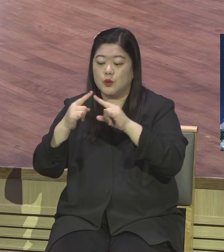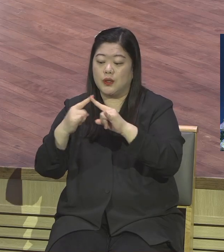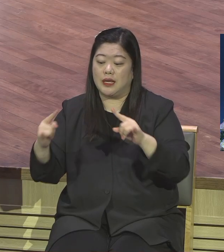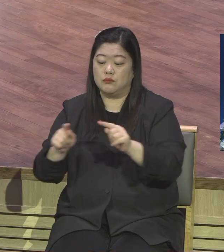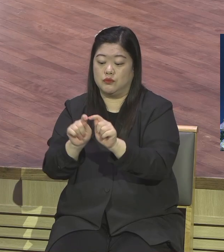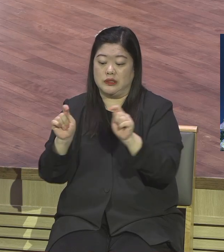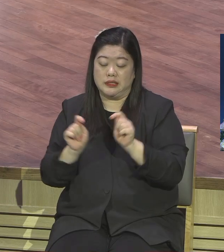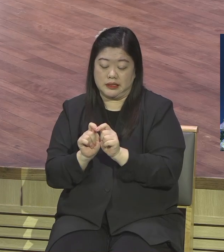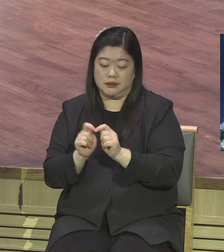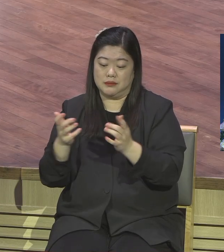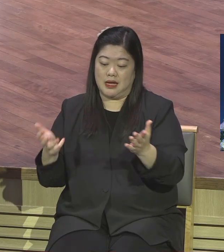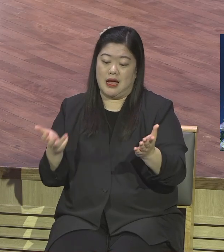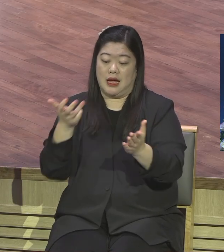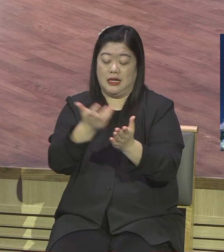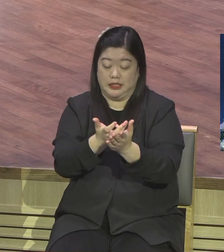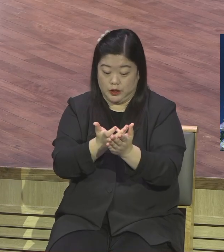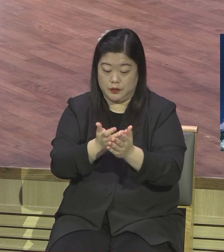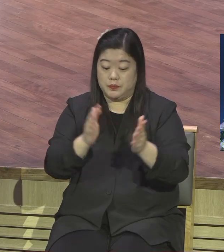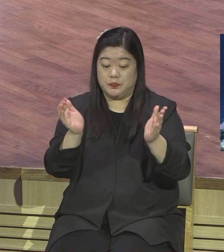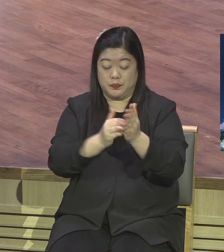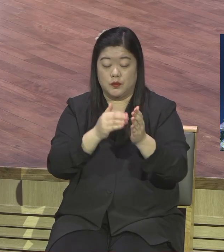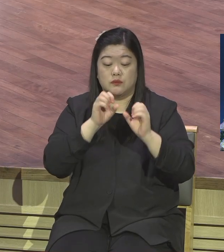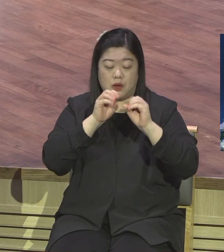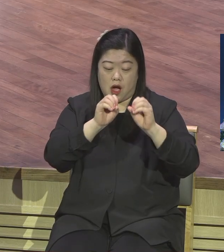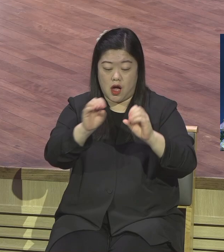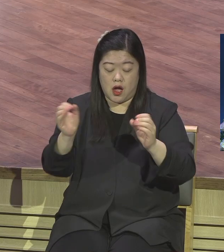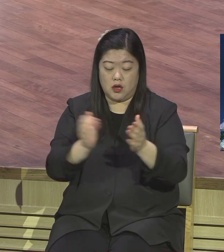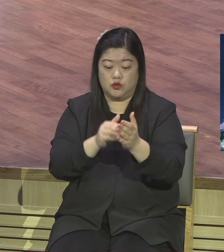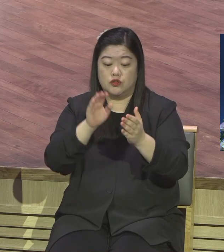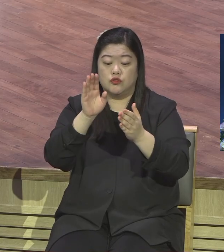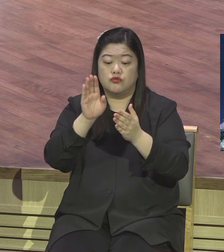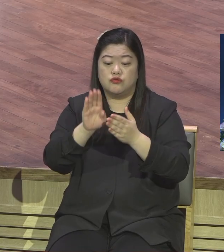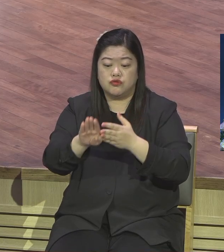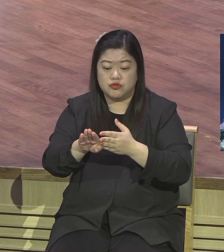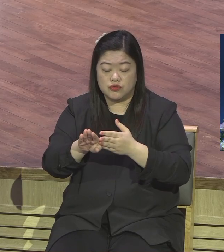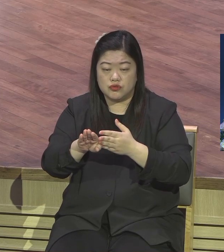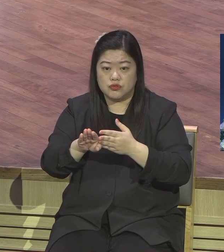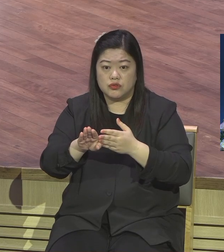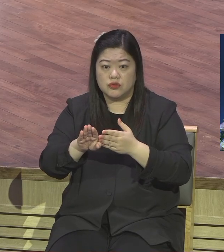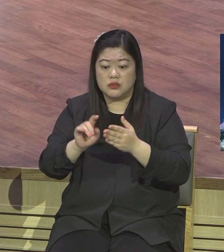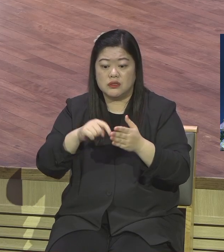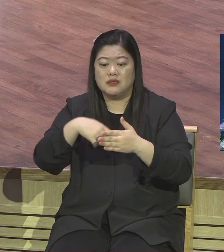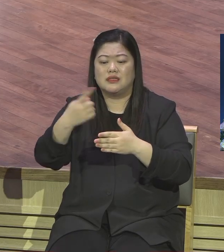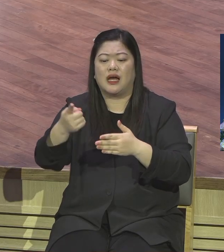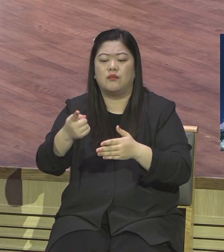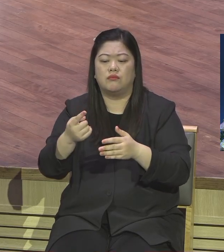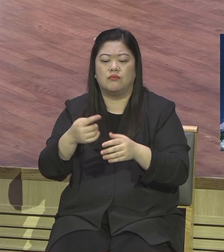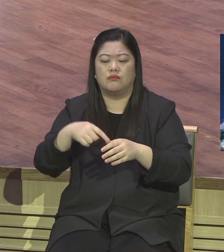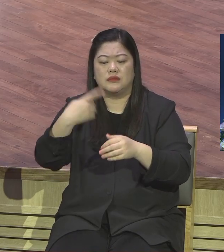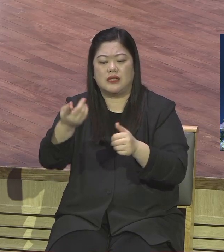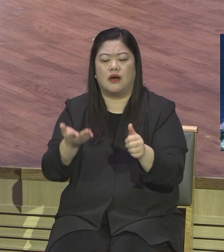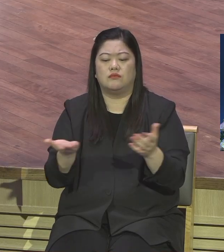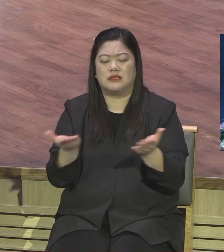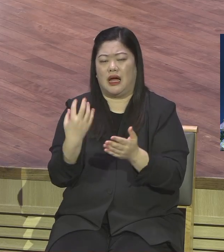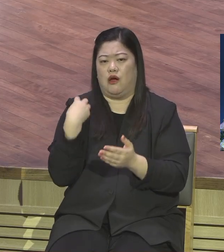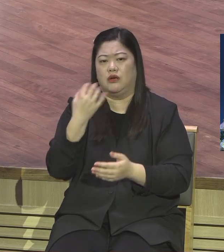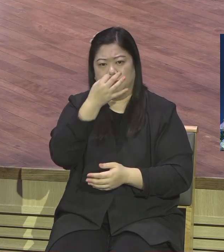캠프 끝나고 돌아가고 나서 그 다음이 문제거든요 그래서 제가 볼 때 끝나고 나서 제가 있으면서 그때부터